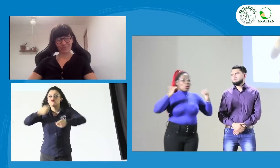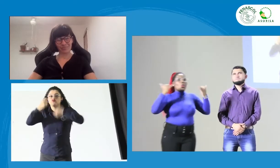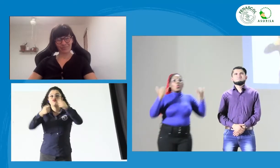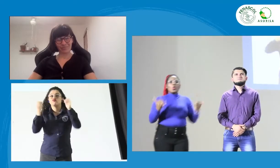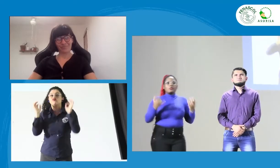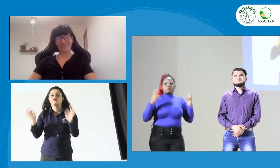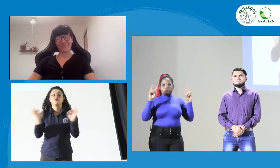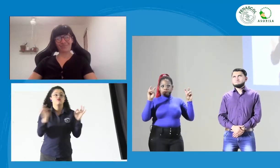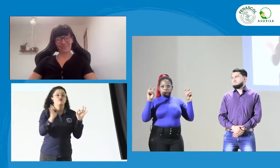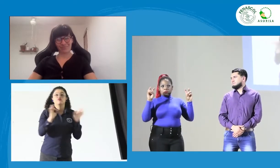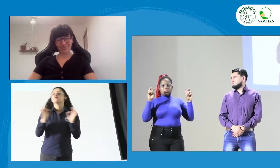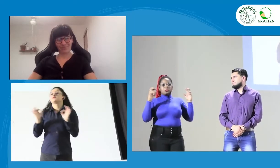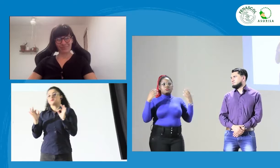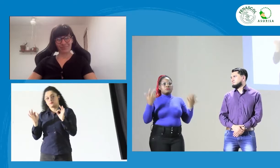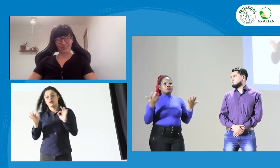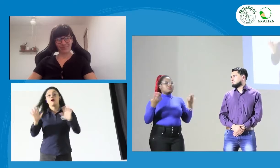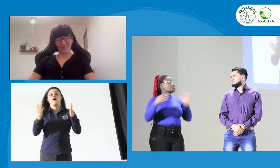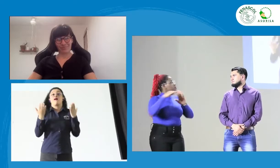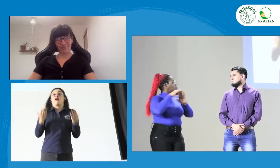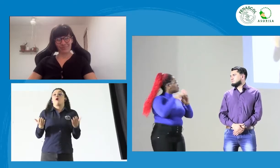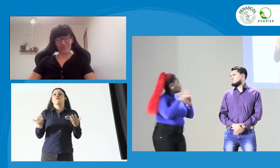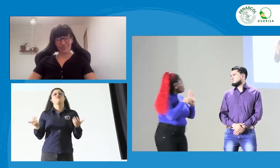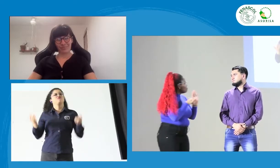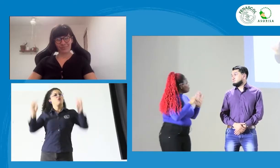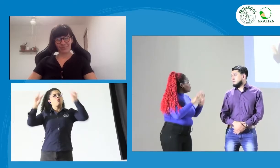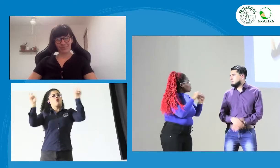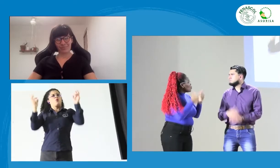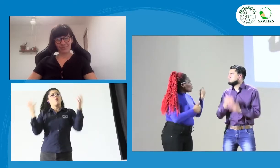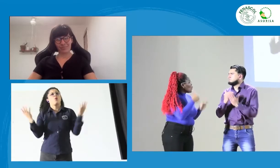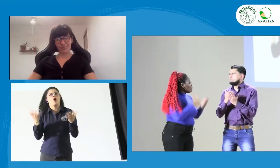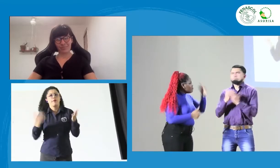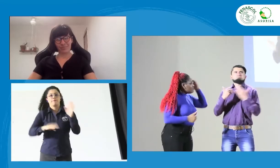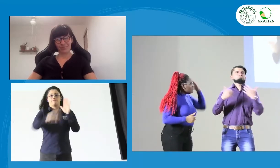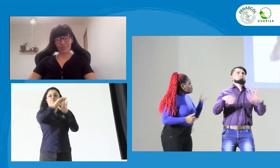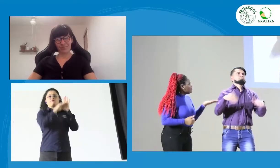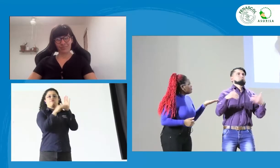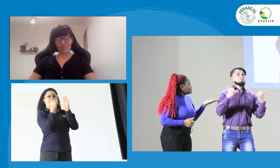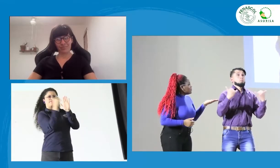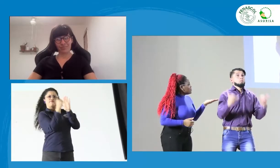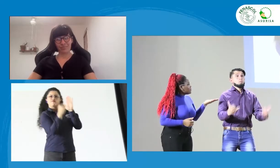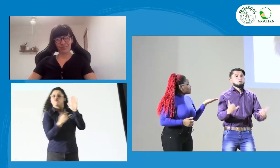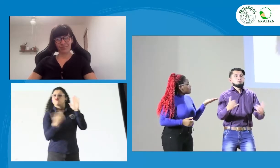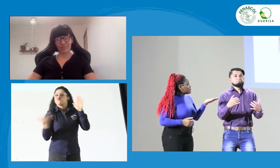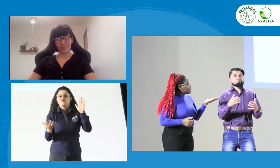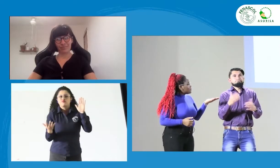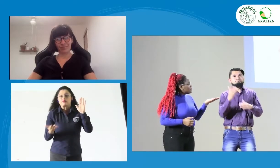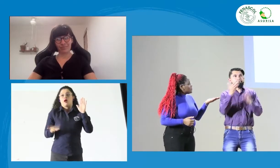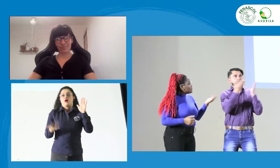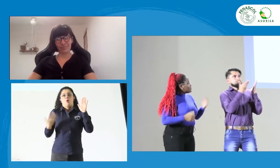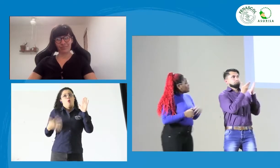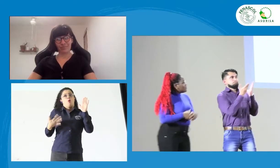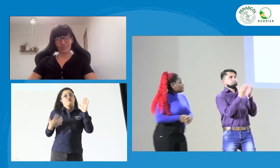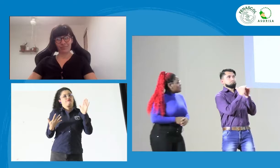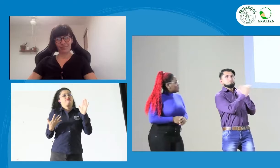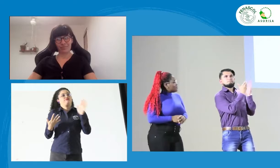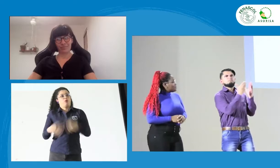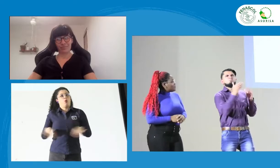bien después de este almuerzo y ahora continuamos con nuestro programa. Cuéntanos. Así es. Tenemos una